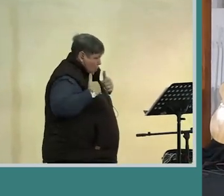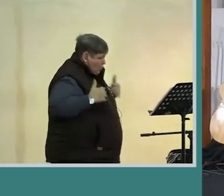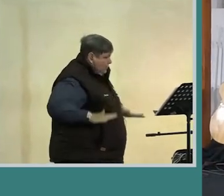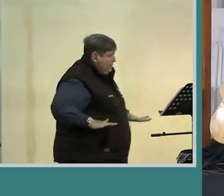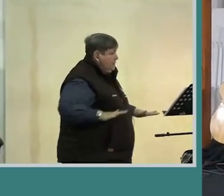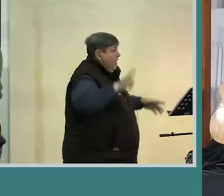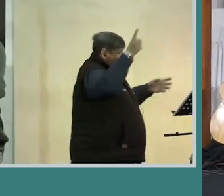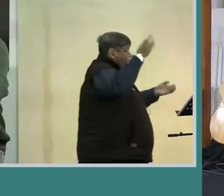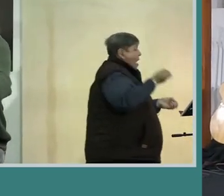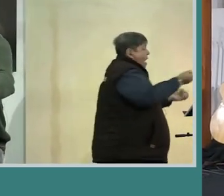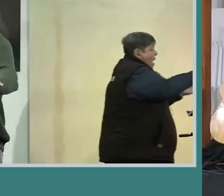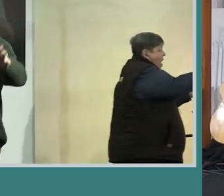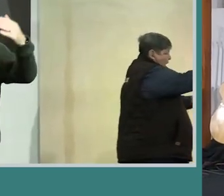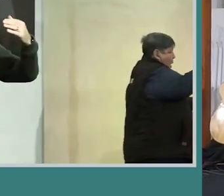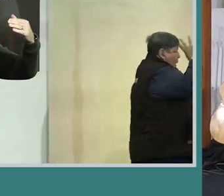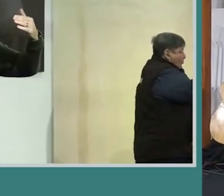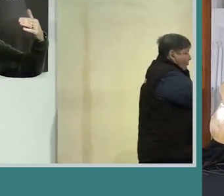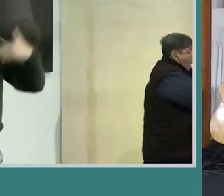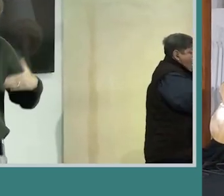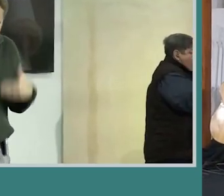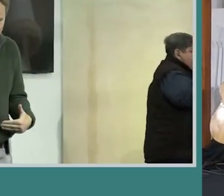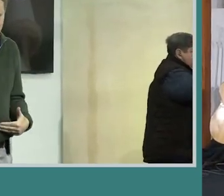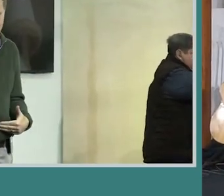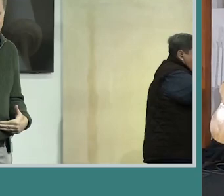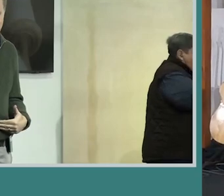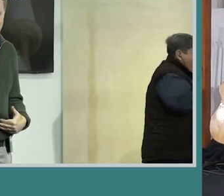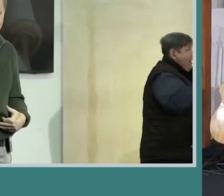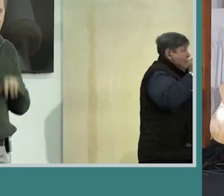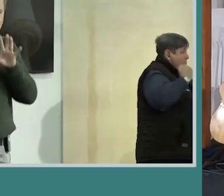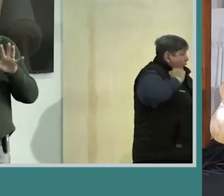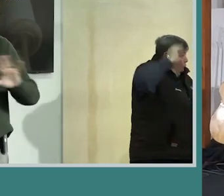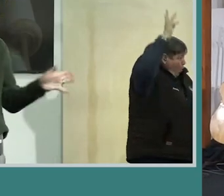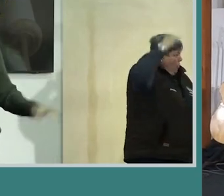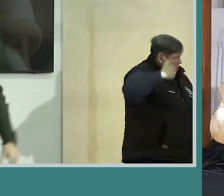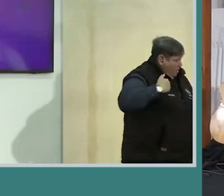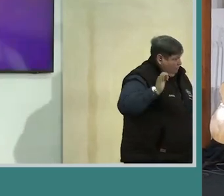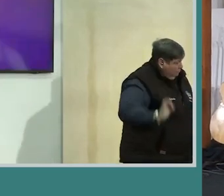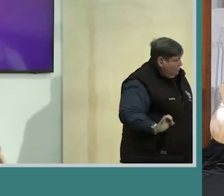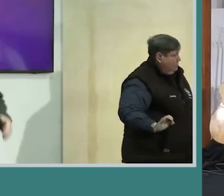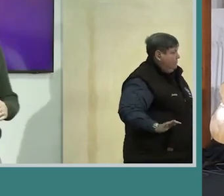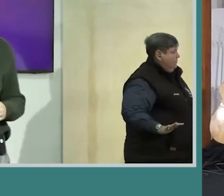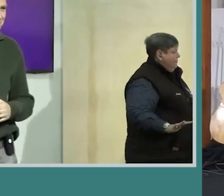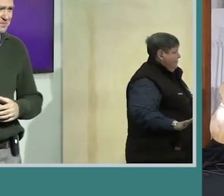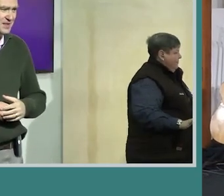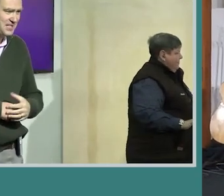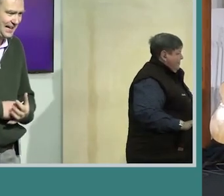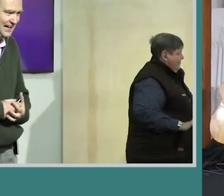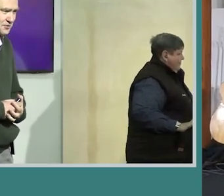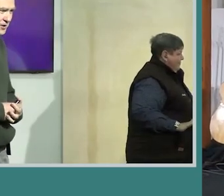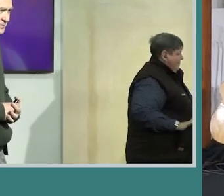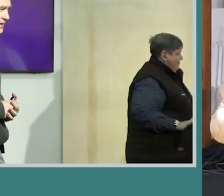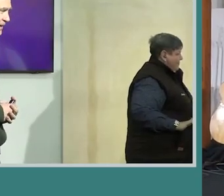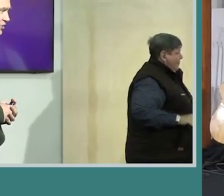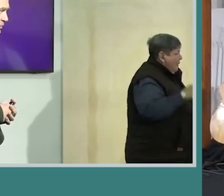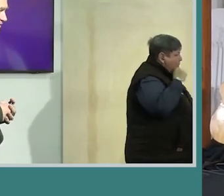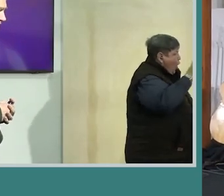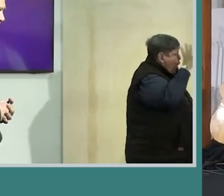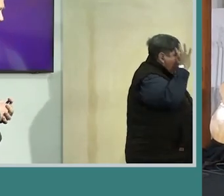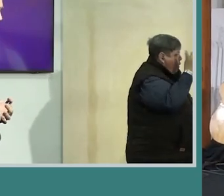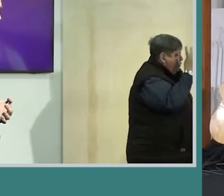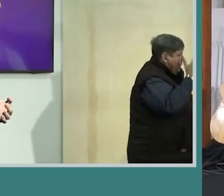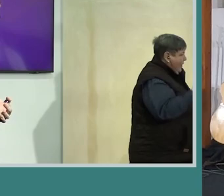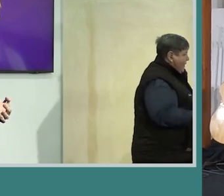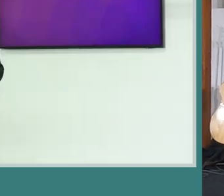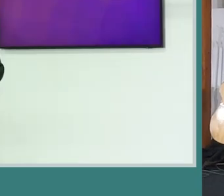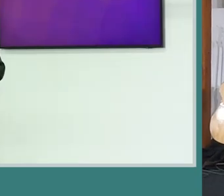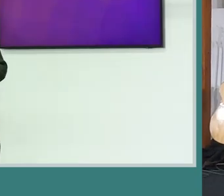het wat jou God vir jou gegeet ons het wat ons God vir ons gegeet nou kan dit is die vers van volgende sê jy reg hiervoor sê jy pen opgewarm